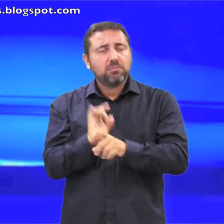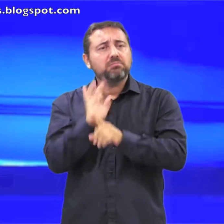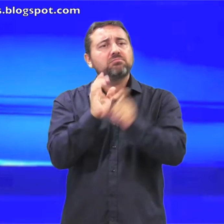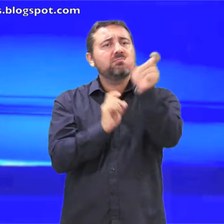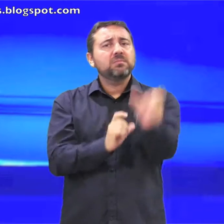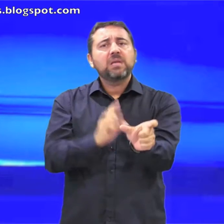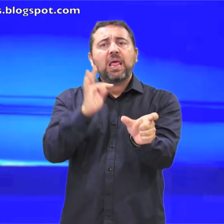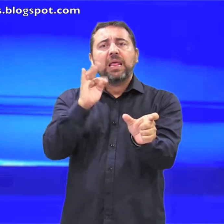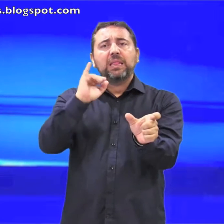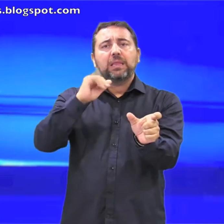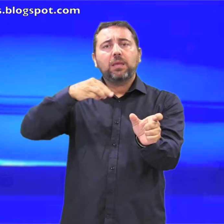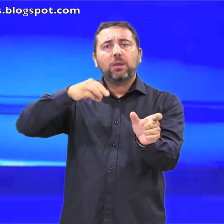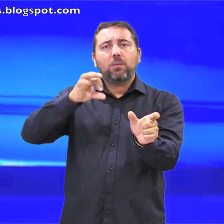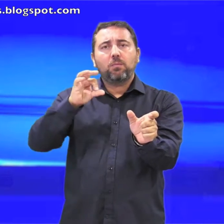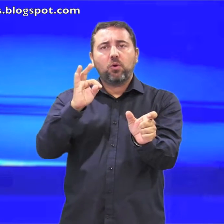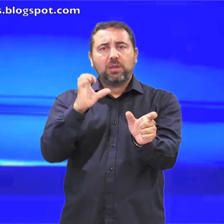a Timoteo